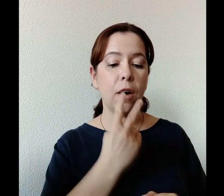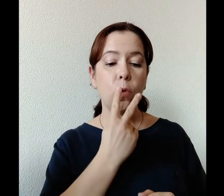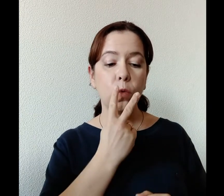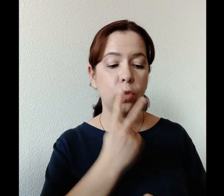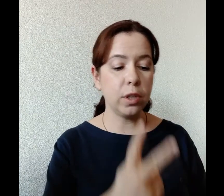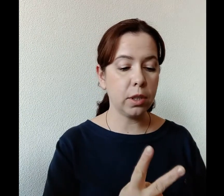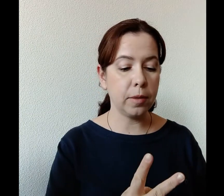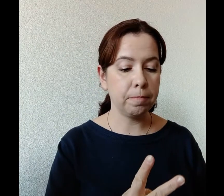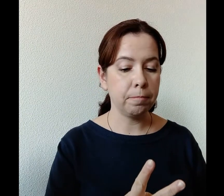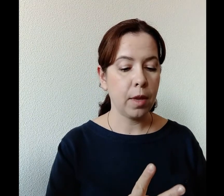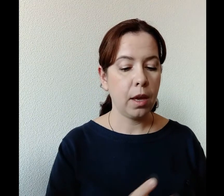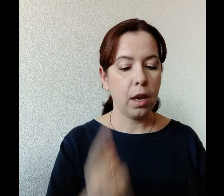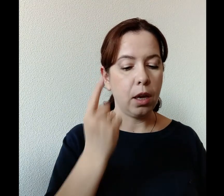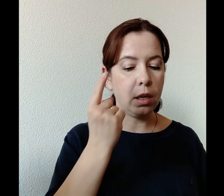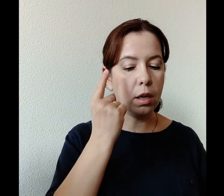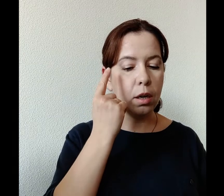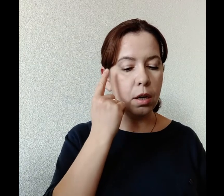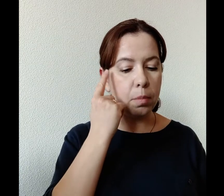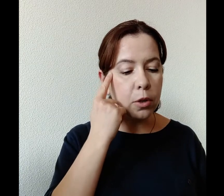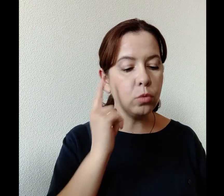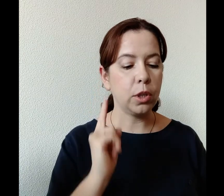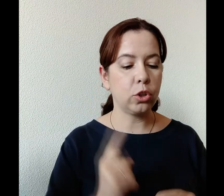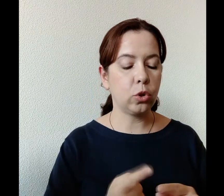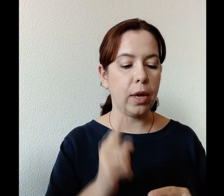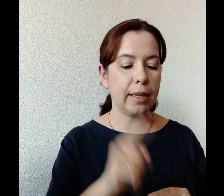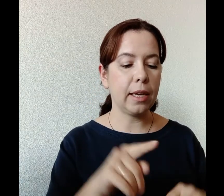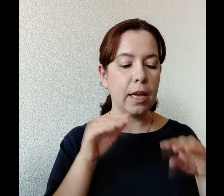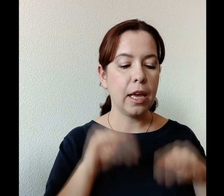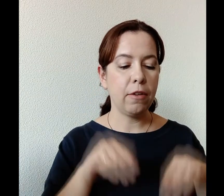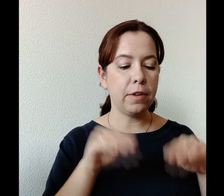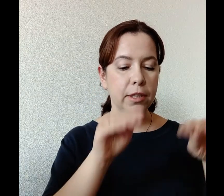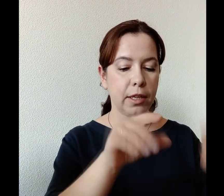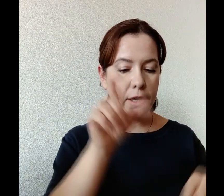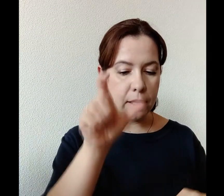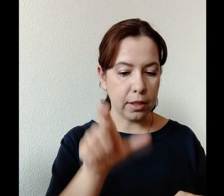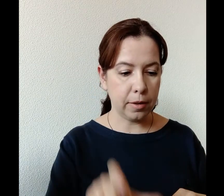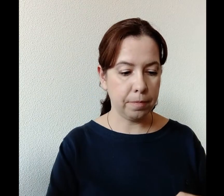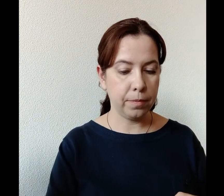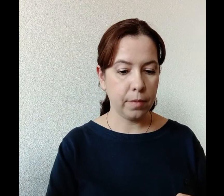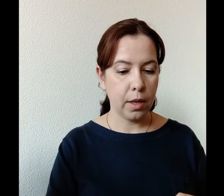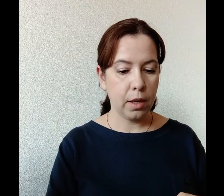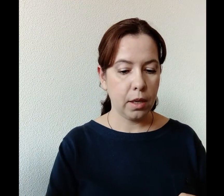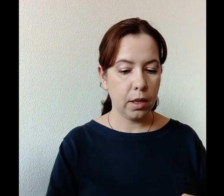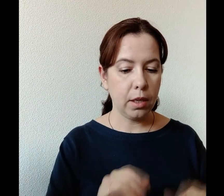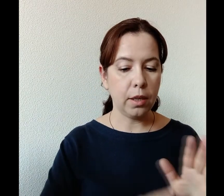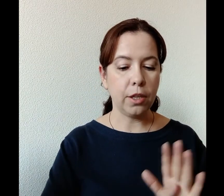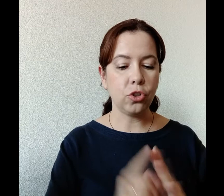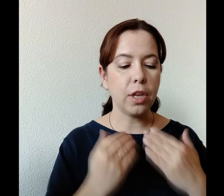увидела и подумала, что это вертоградарь. И начала